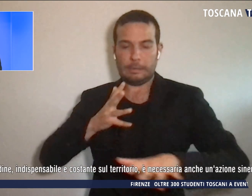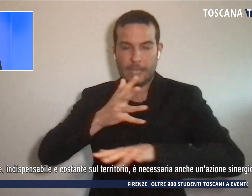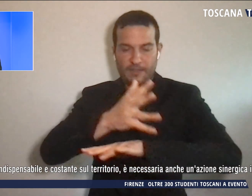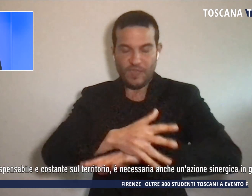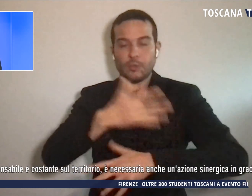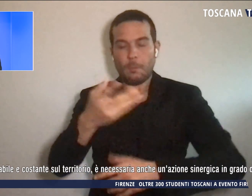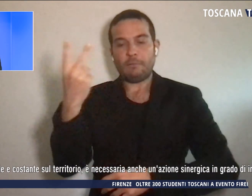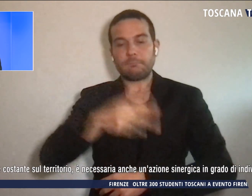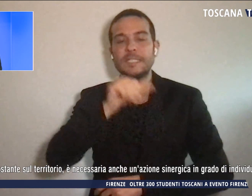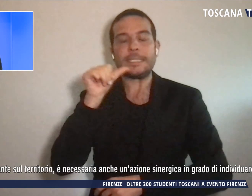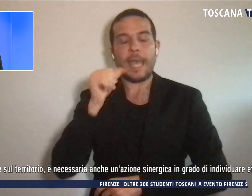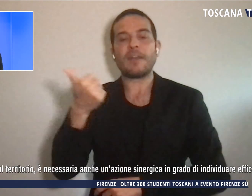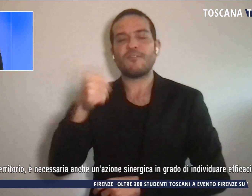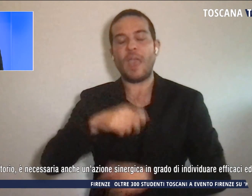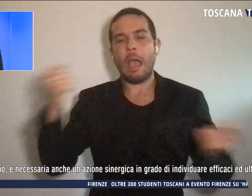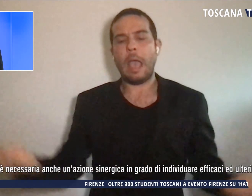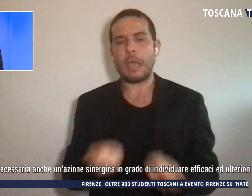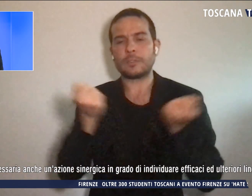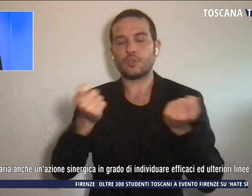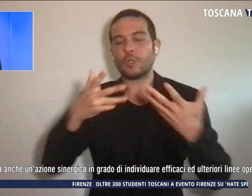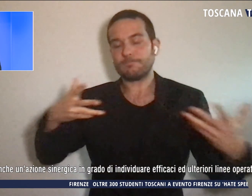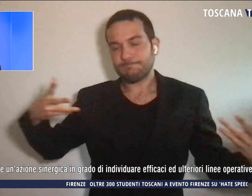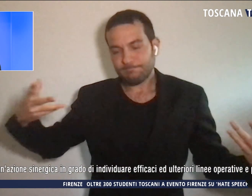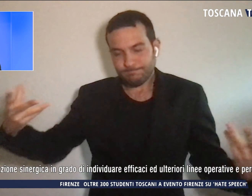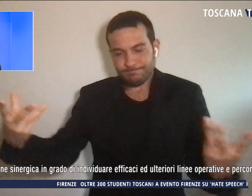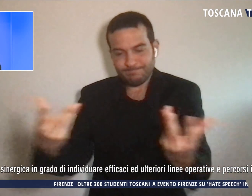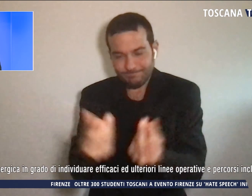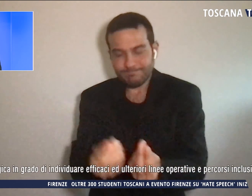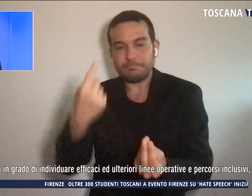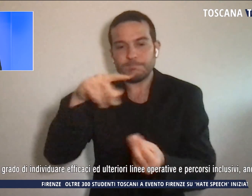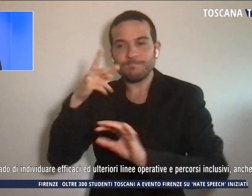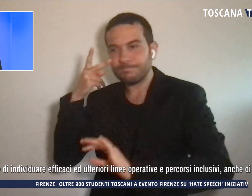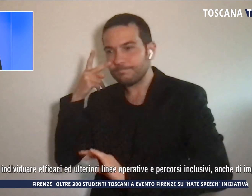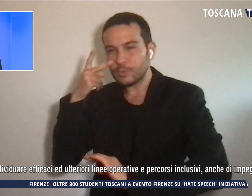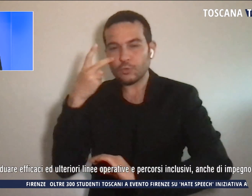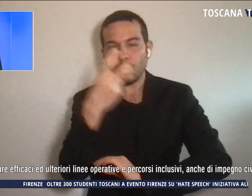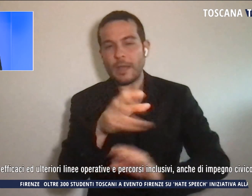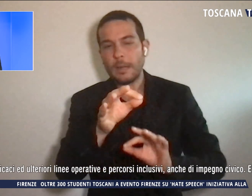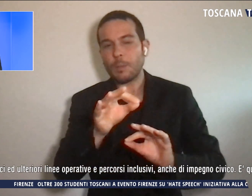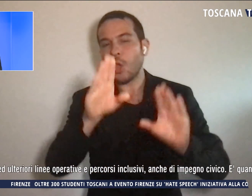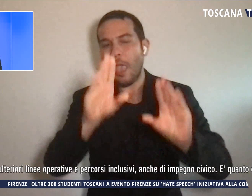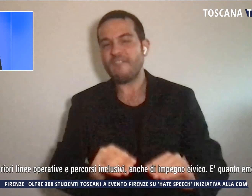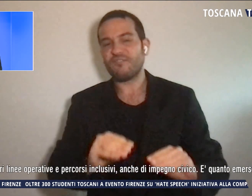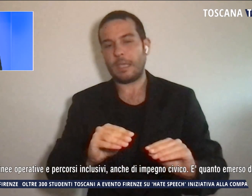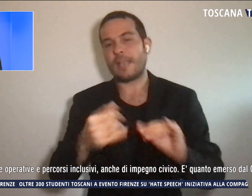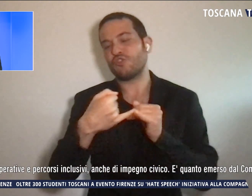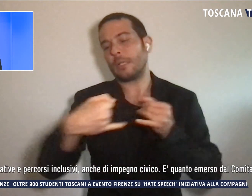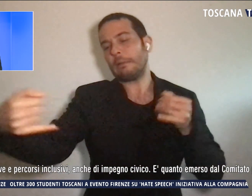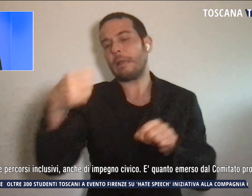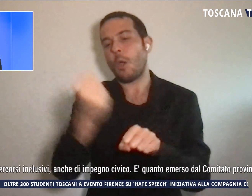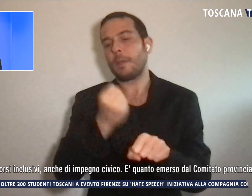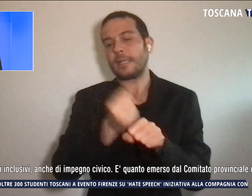sinergica in grado di individuare efficaci e ulteriori linee operative e percorsi inclusivi,